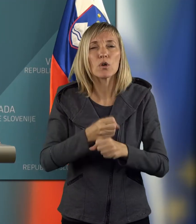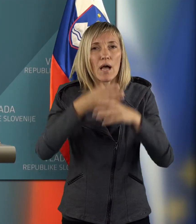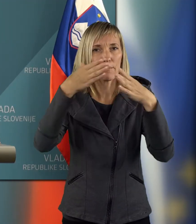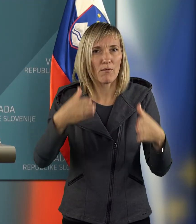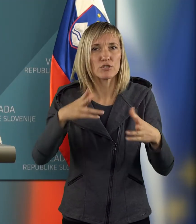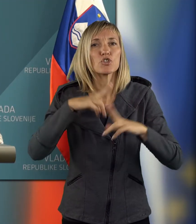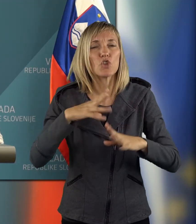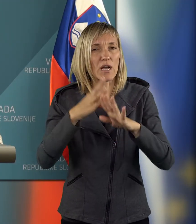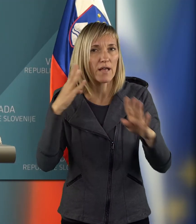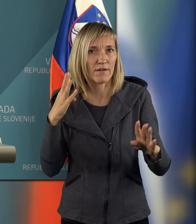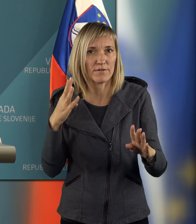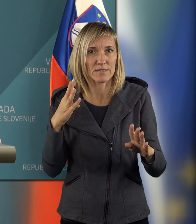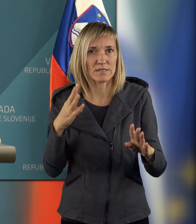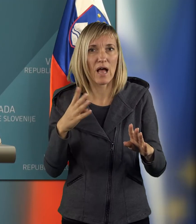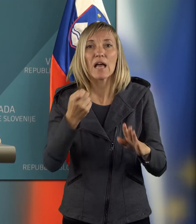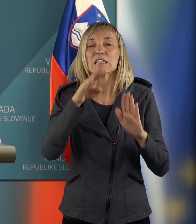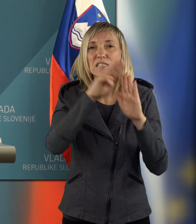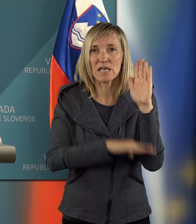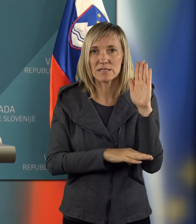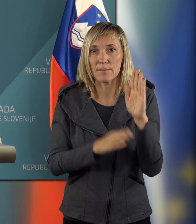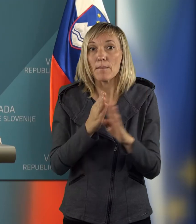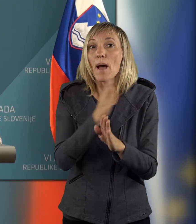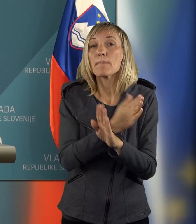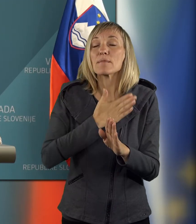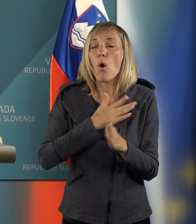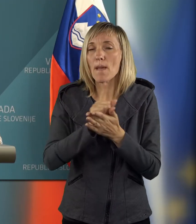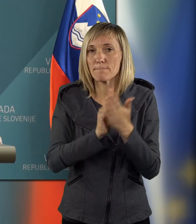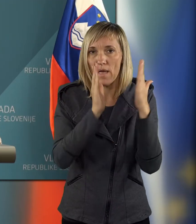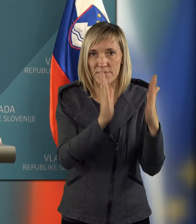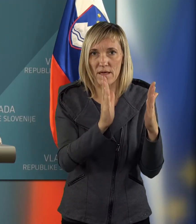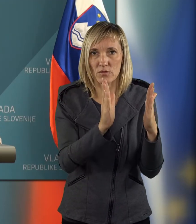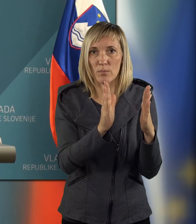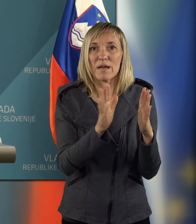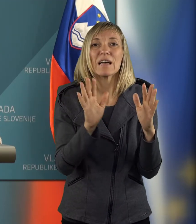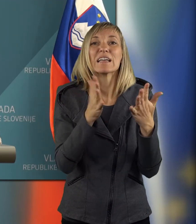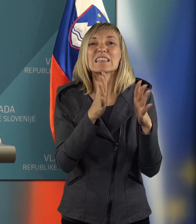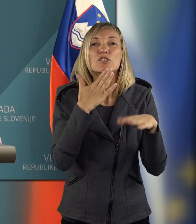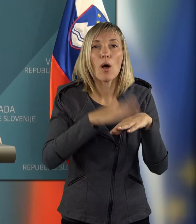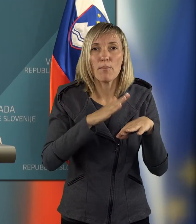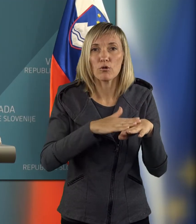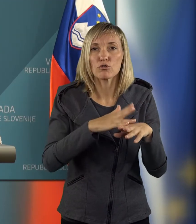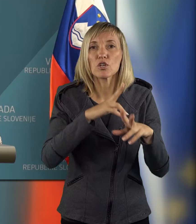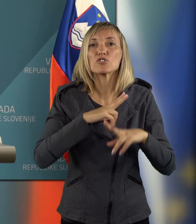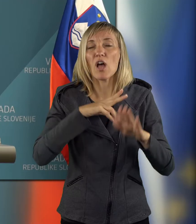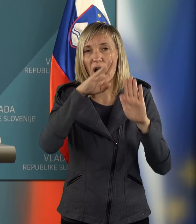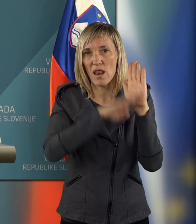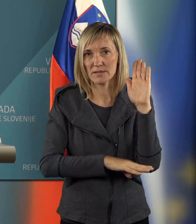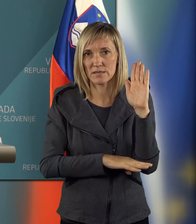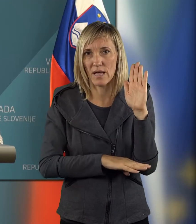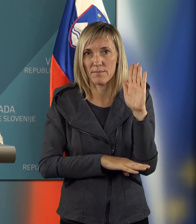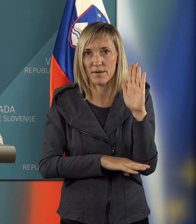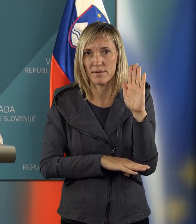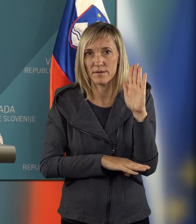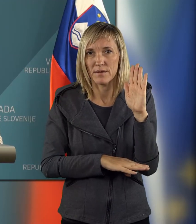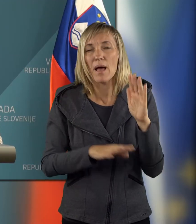povečanja čakalnih dob in seznamo. Pred mojim mandatom sploh niso vsi poročali čakalne sezname.